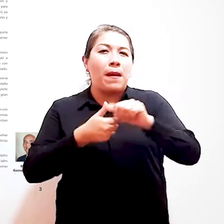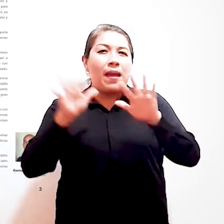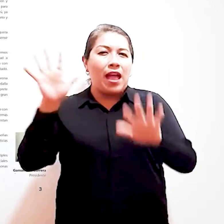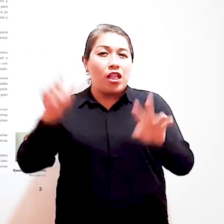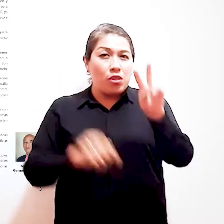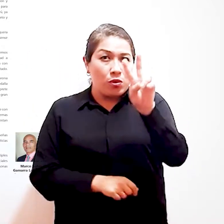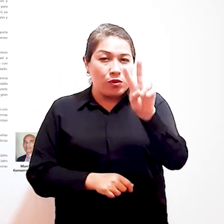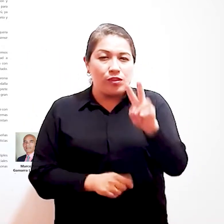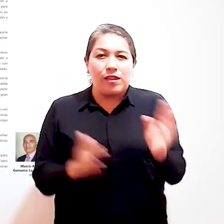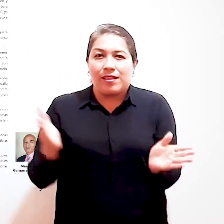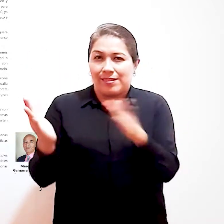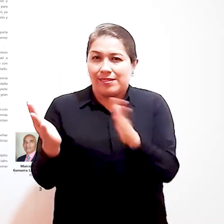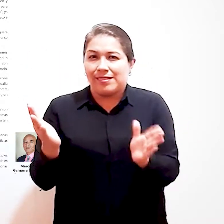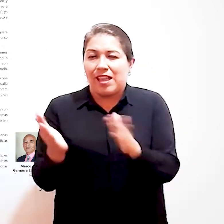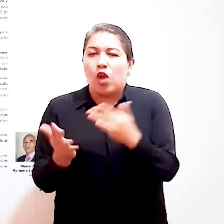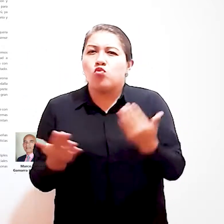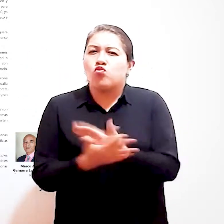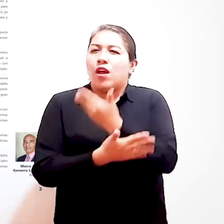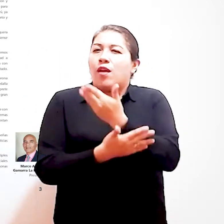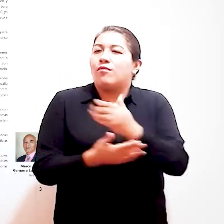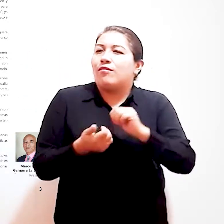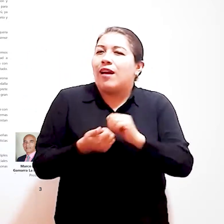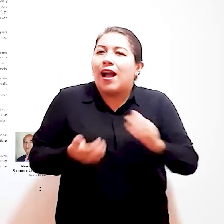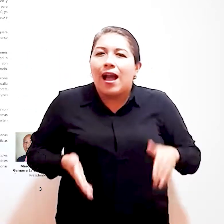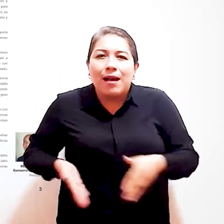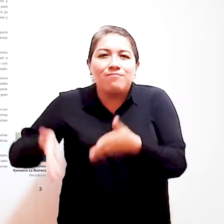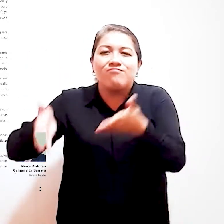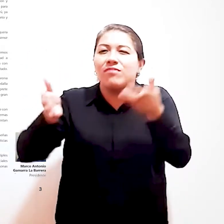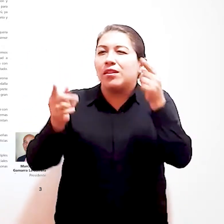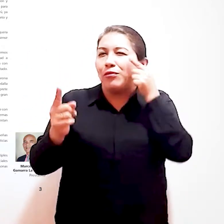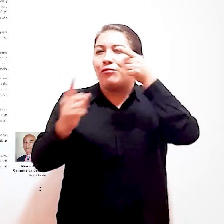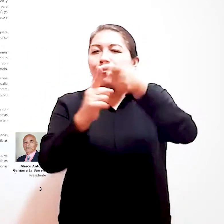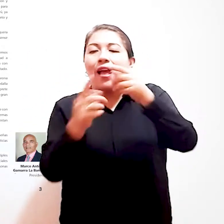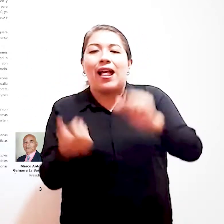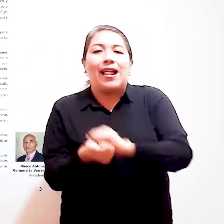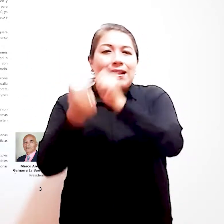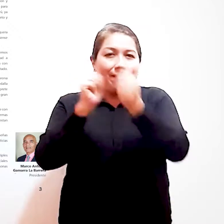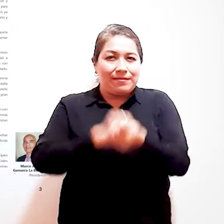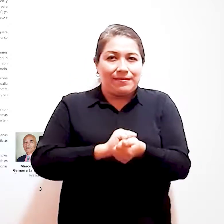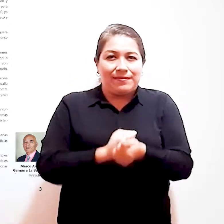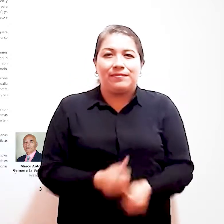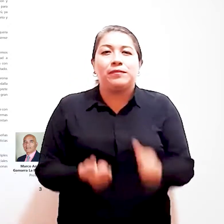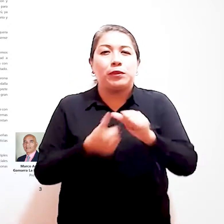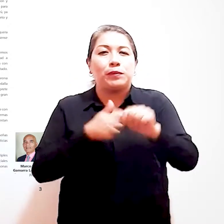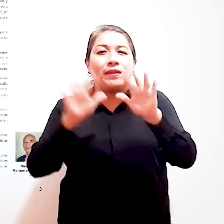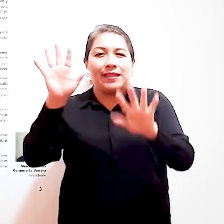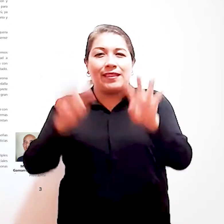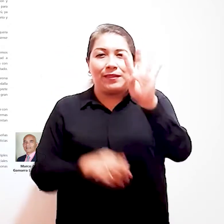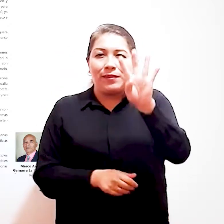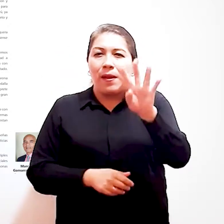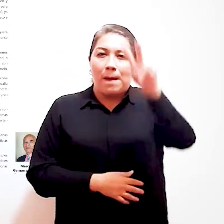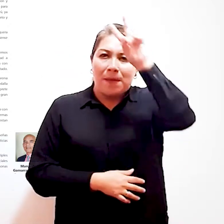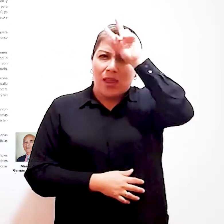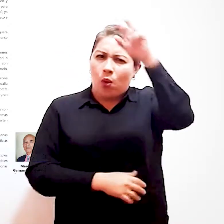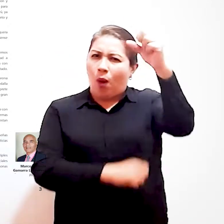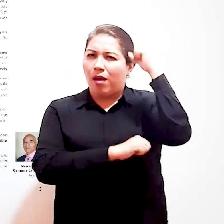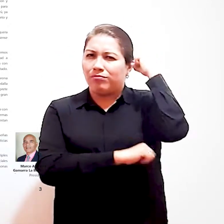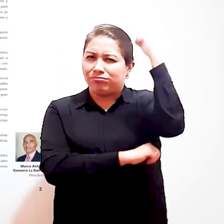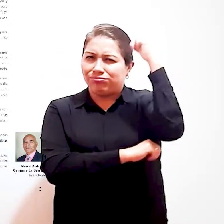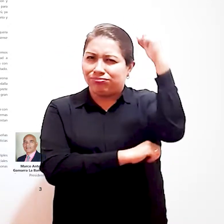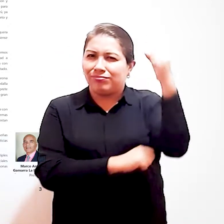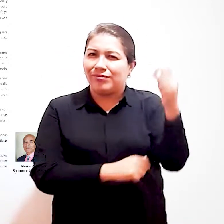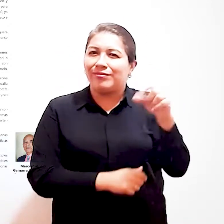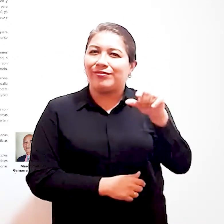Página 12. Un nuevo camino al cambio. Política en discapacidad. Página 14.